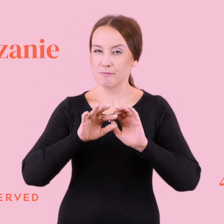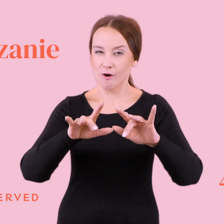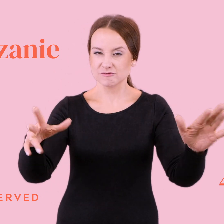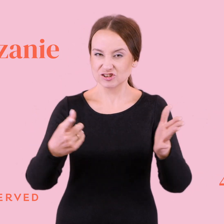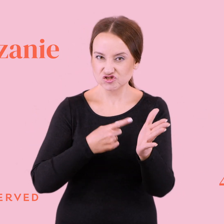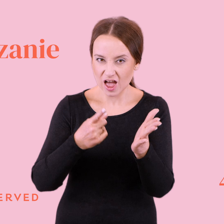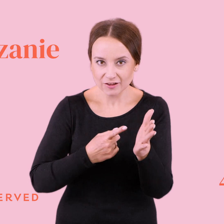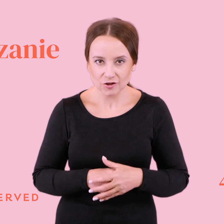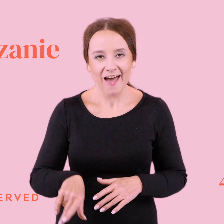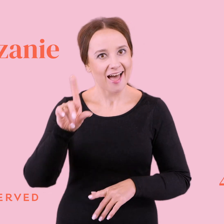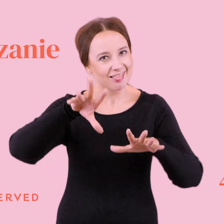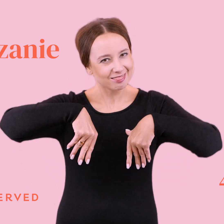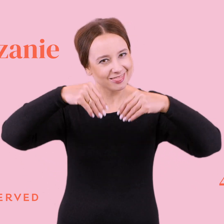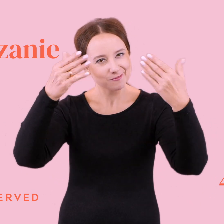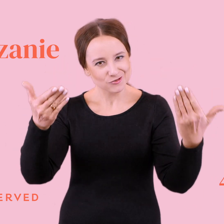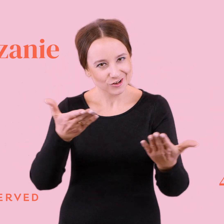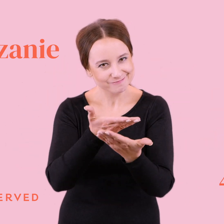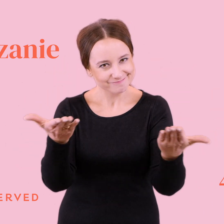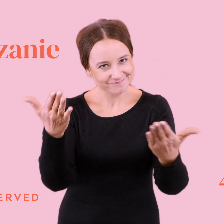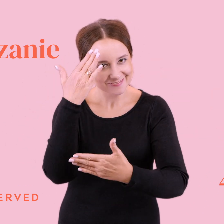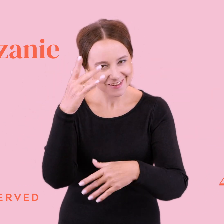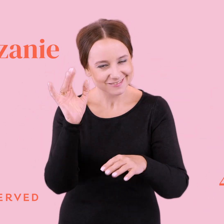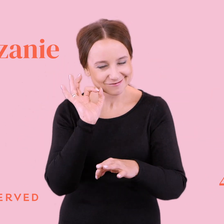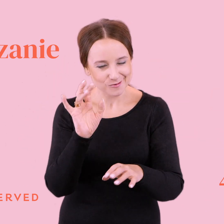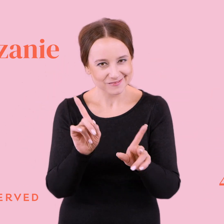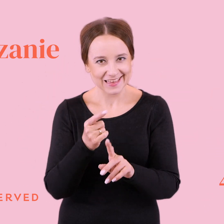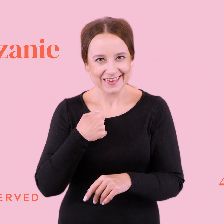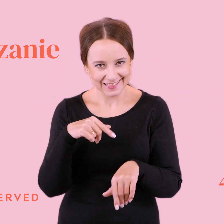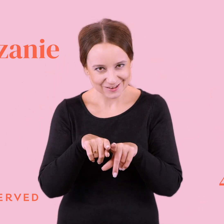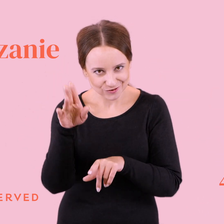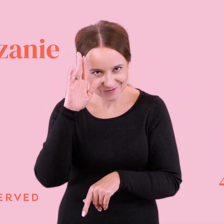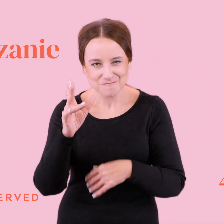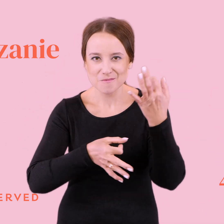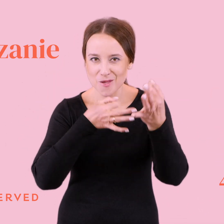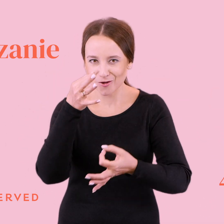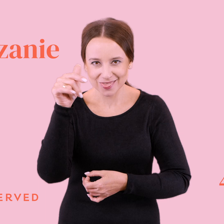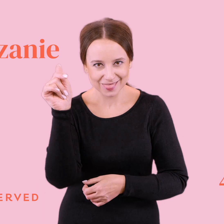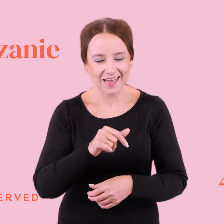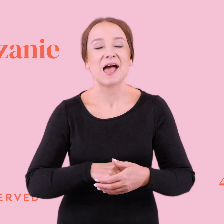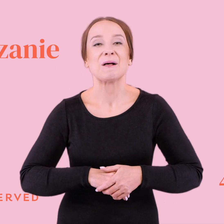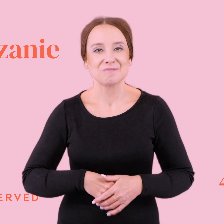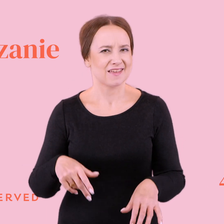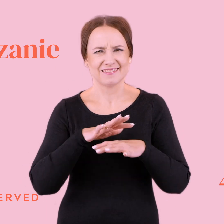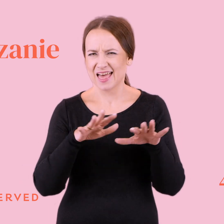dość częste. Ale najpierw, przecież już dobrze wiecie i ja też wiem, że jest piosenka, nie ma za dużo piosenek o